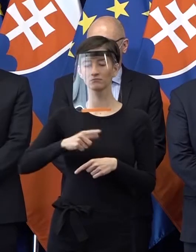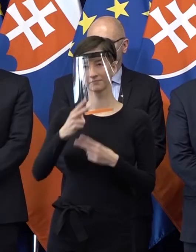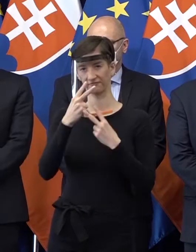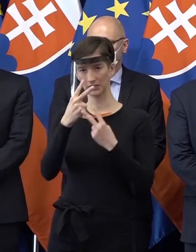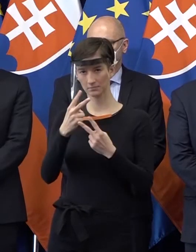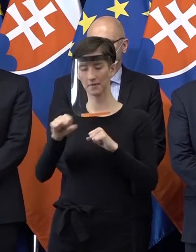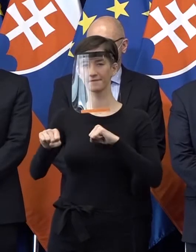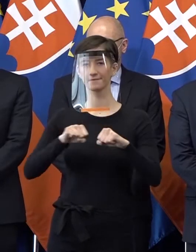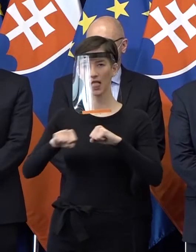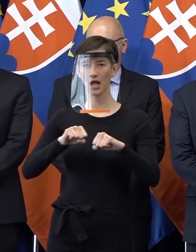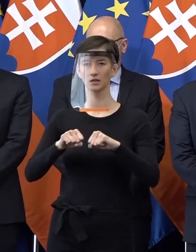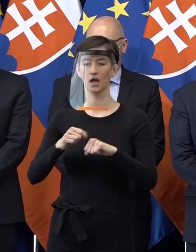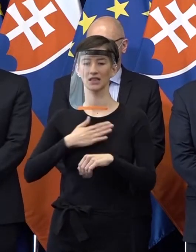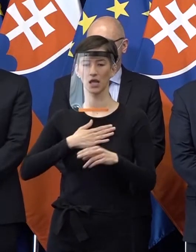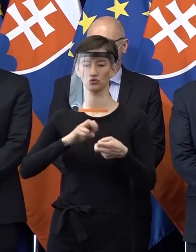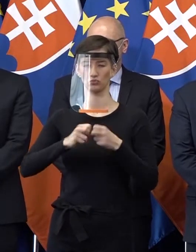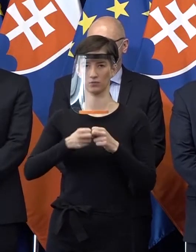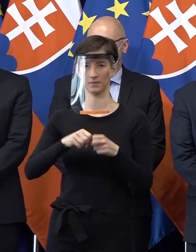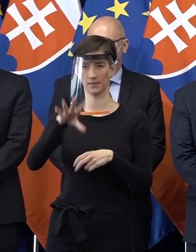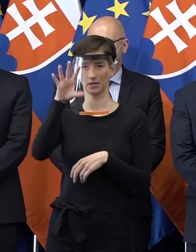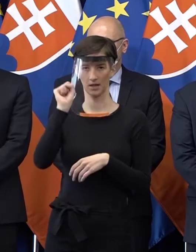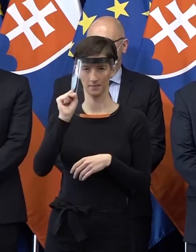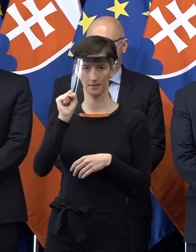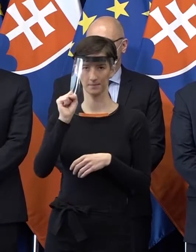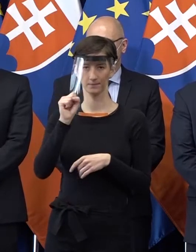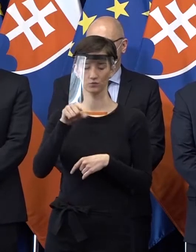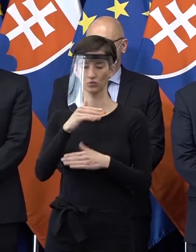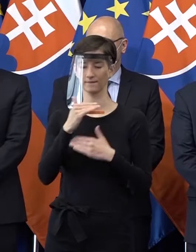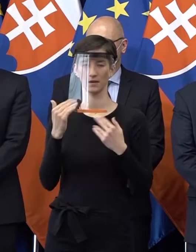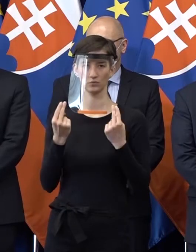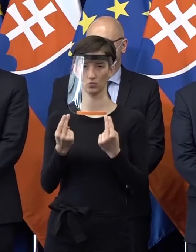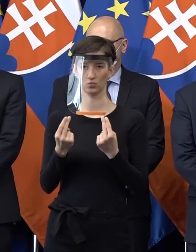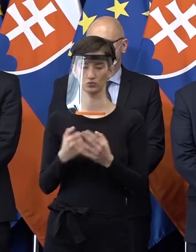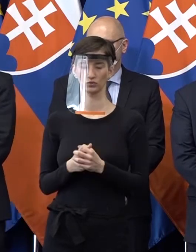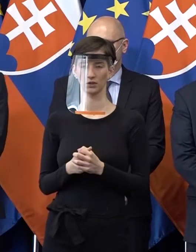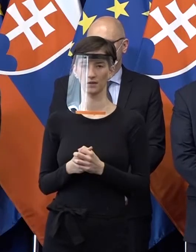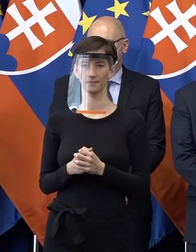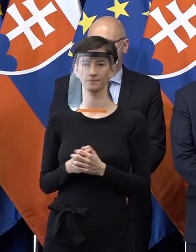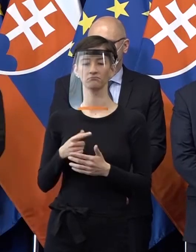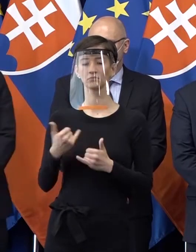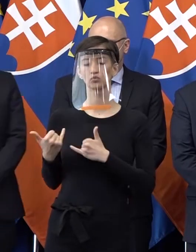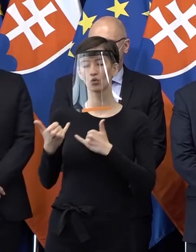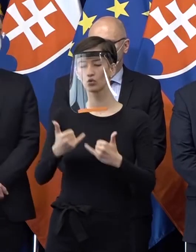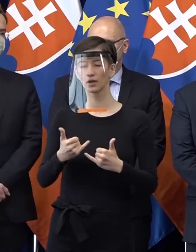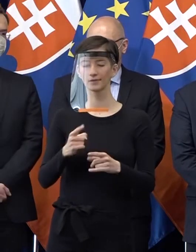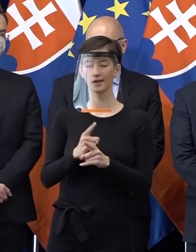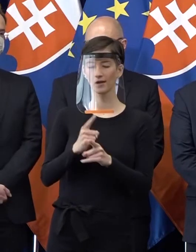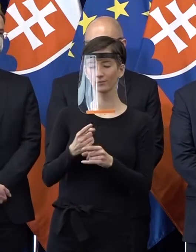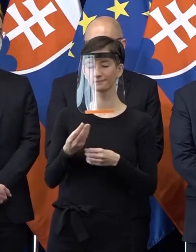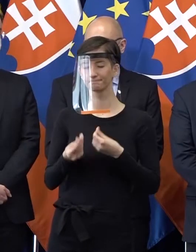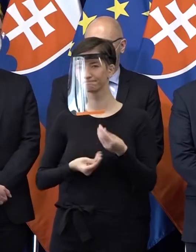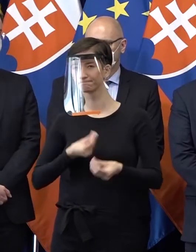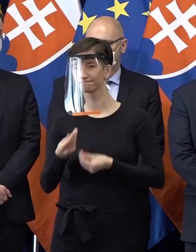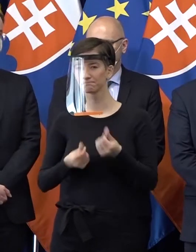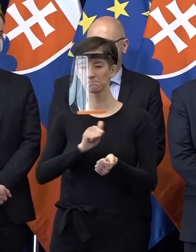strany vlády tých problémov, ktoré je potrebné riešiť. To je znovu veľmi dôležité, že doteraz sme trošku tak strieľali na seba